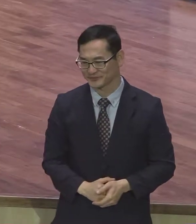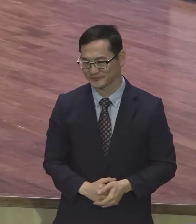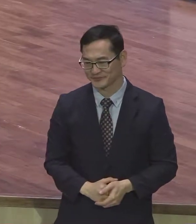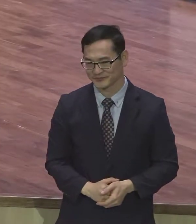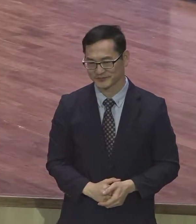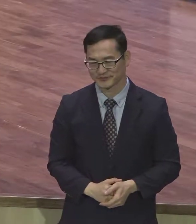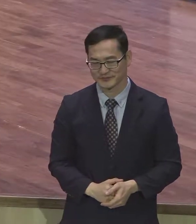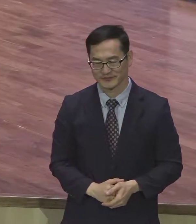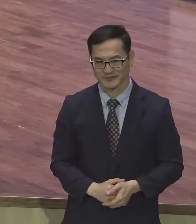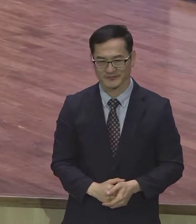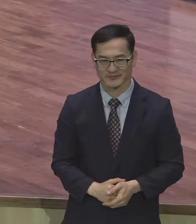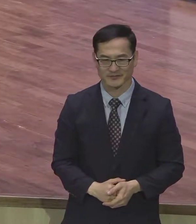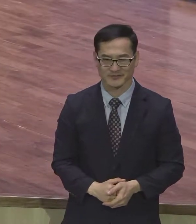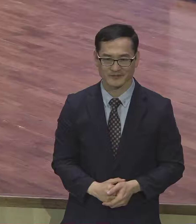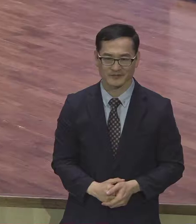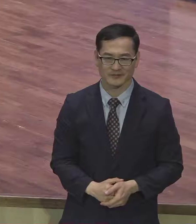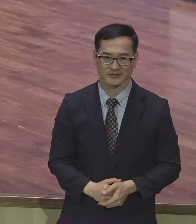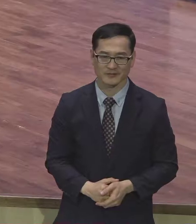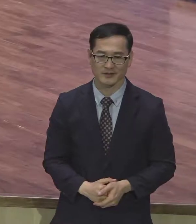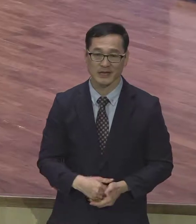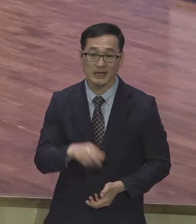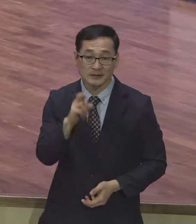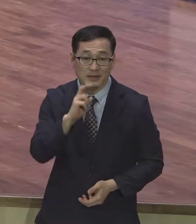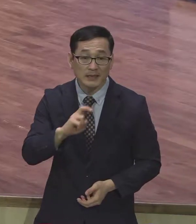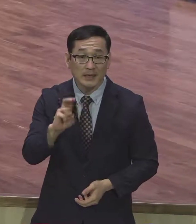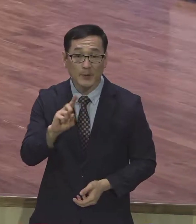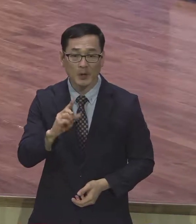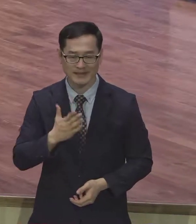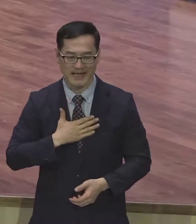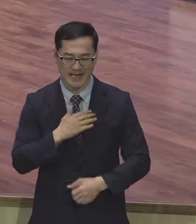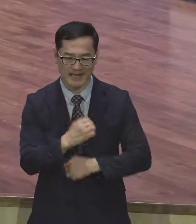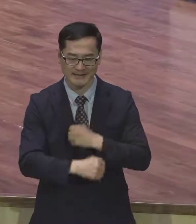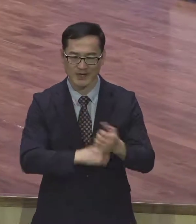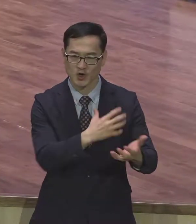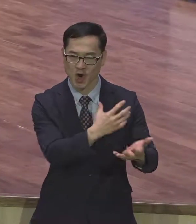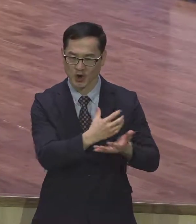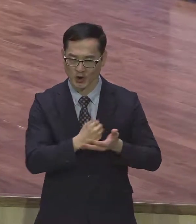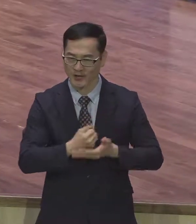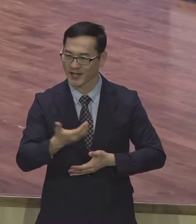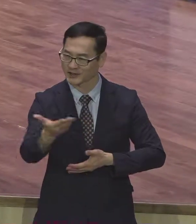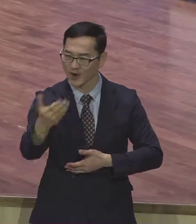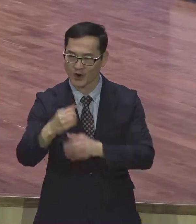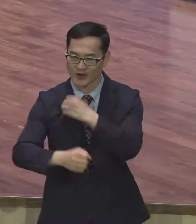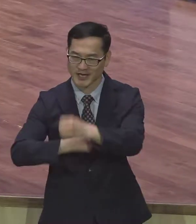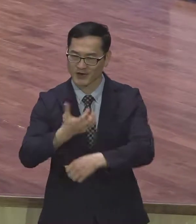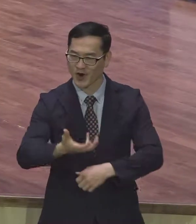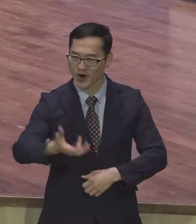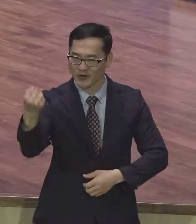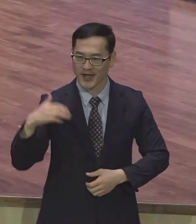봄승가에도 나와 있잖아요. 나 자유하더니 너 자유 우리 자유 기쁨과